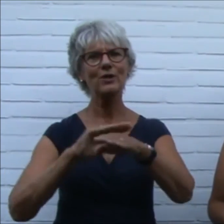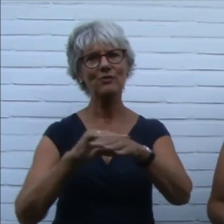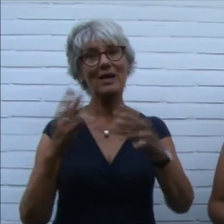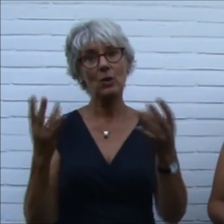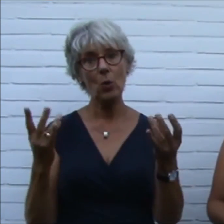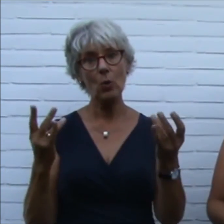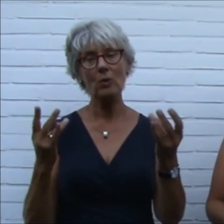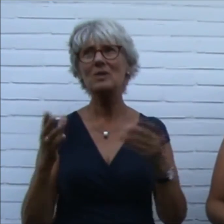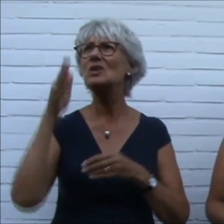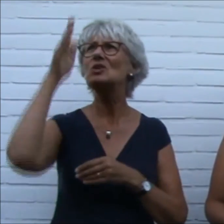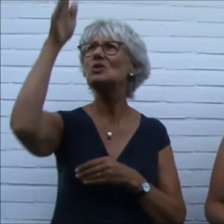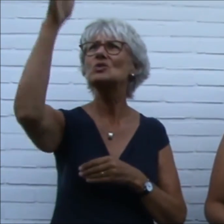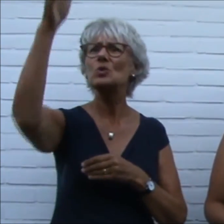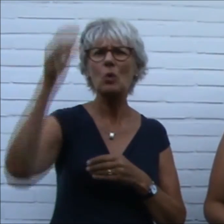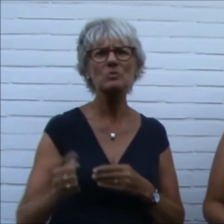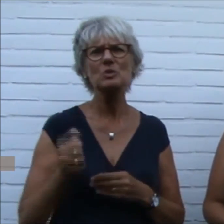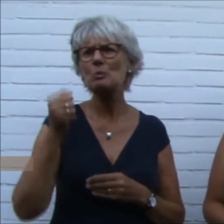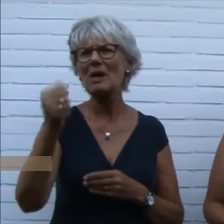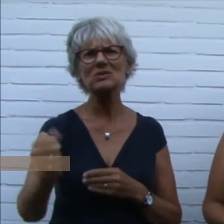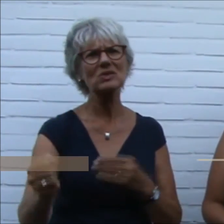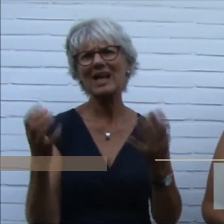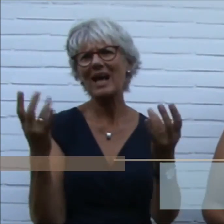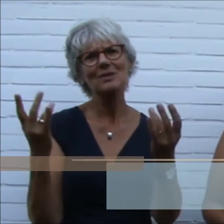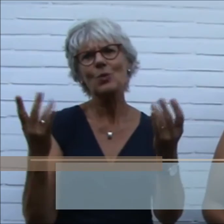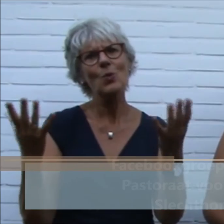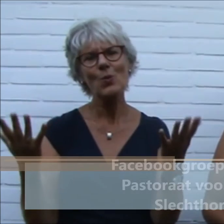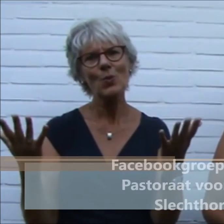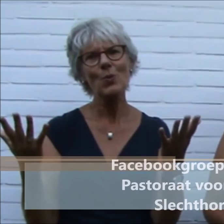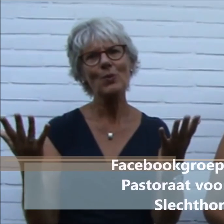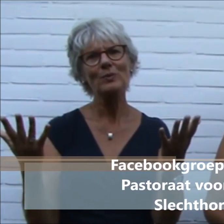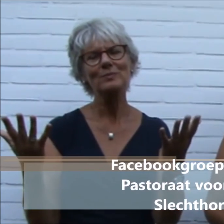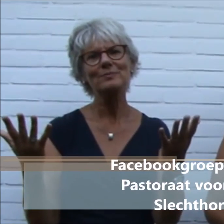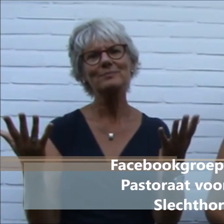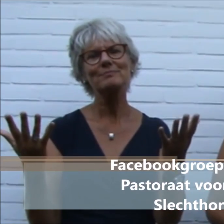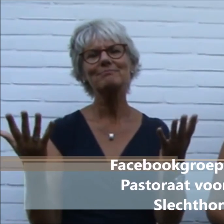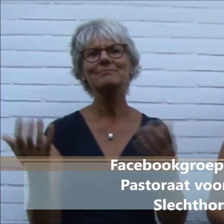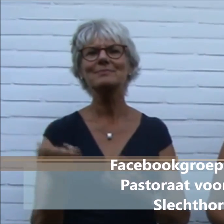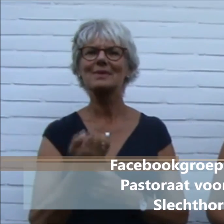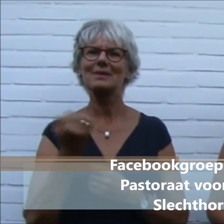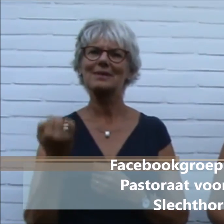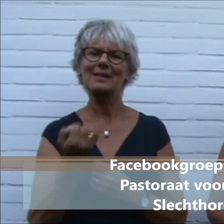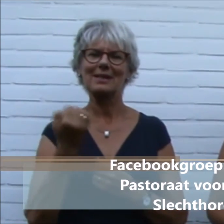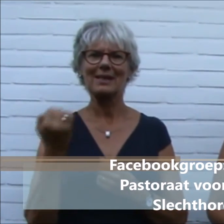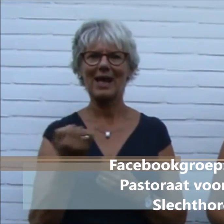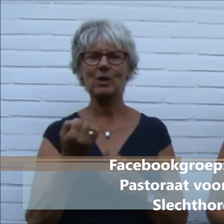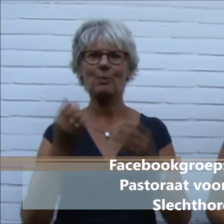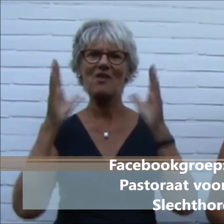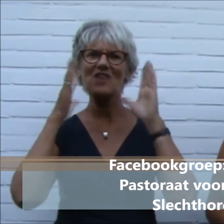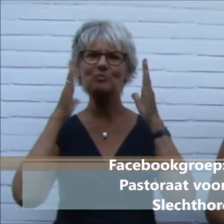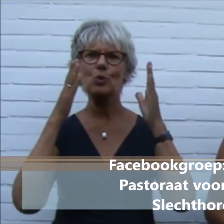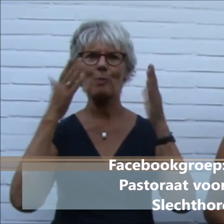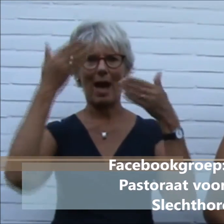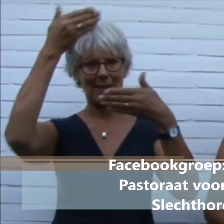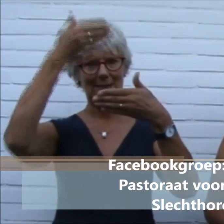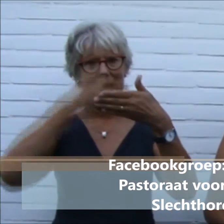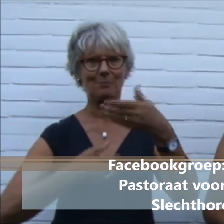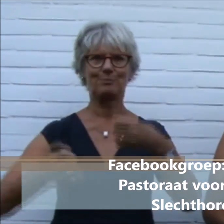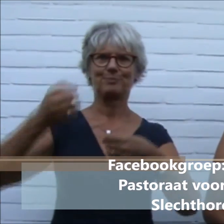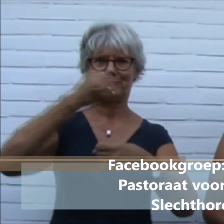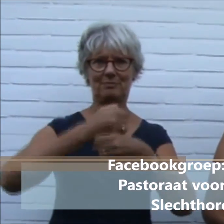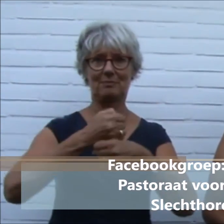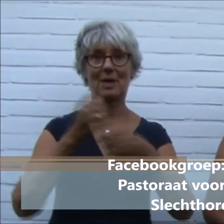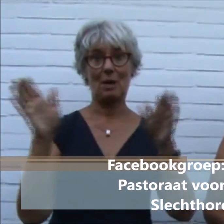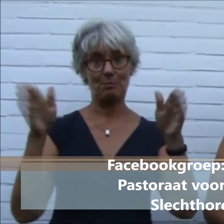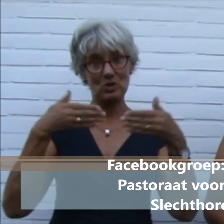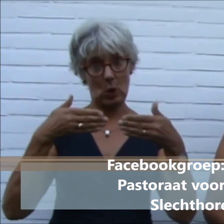zie je pastrale zorg in de toekomst? We hebben een besloten Facebookpagina aangemaakt. En willen je vragen om daar